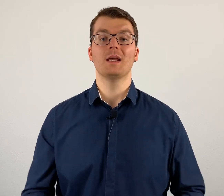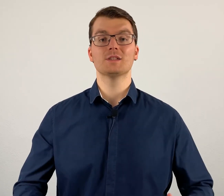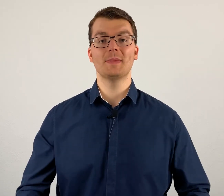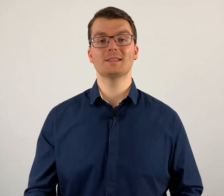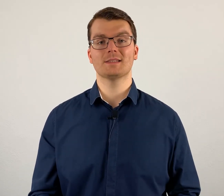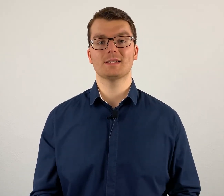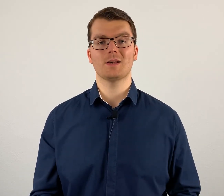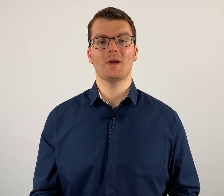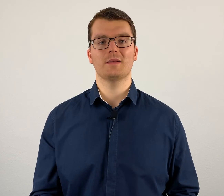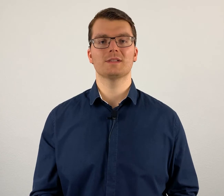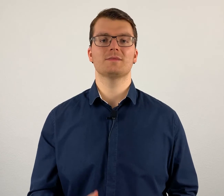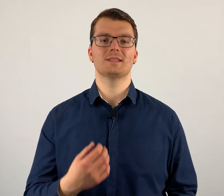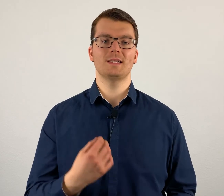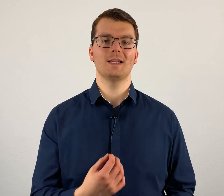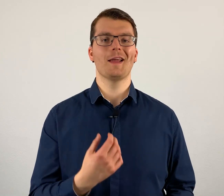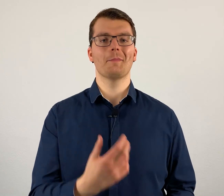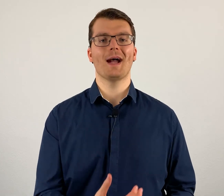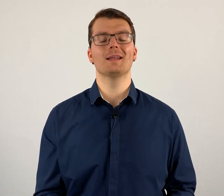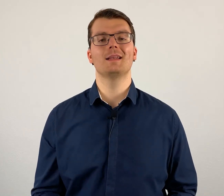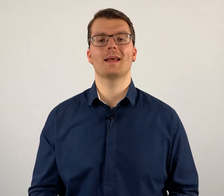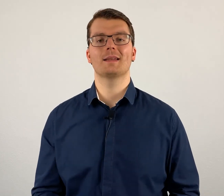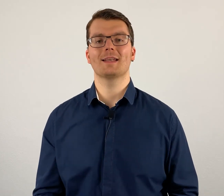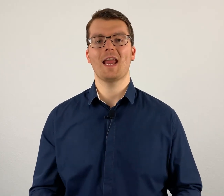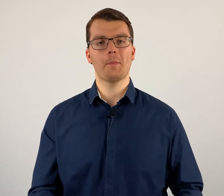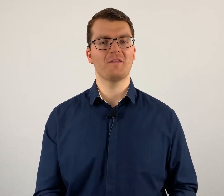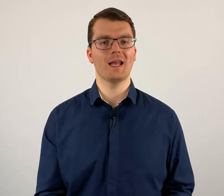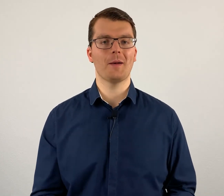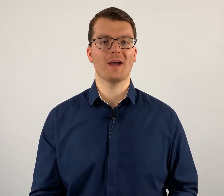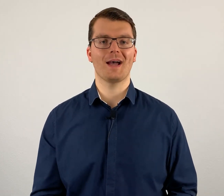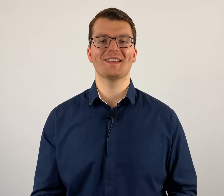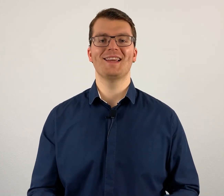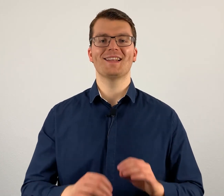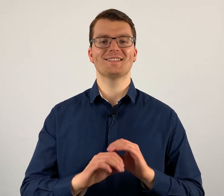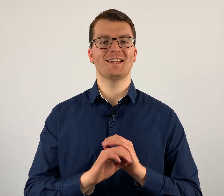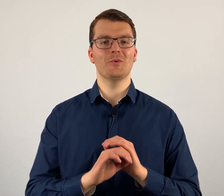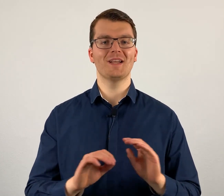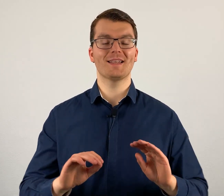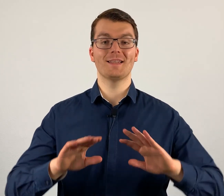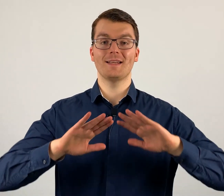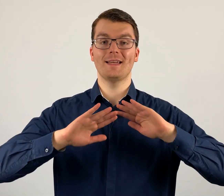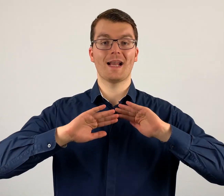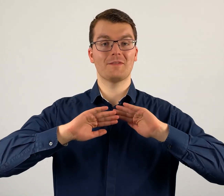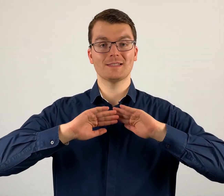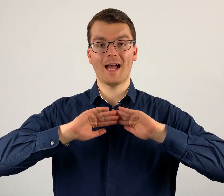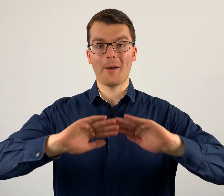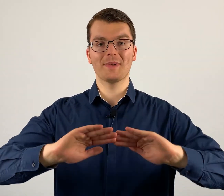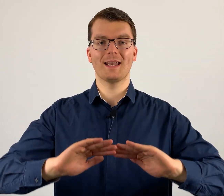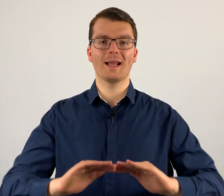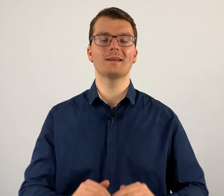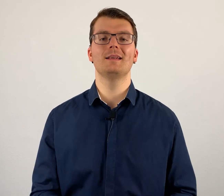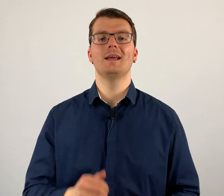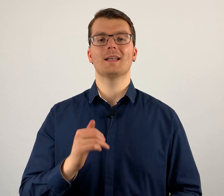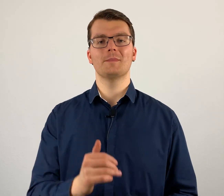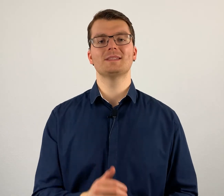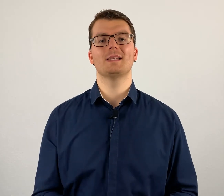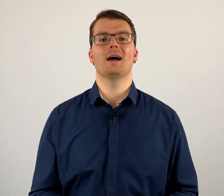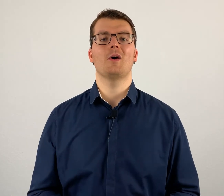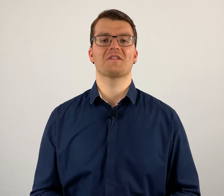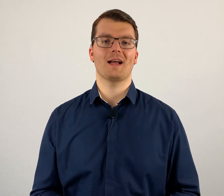Zumindest ist das auch etwas, was ich meinen Klienten immer wieder abrate, dass sie die Untertitel idealerweise abdecken, damit sie da auf gar